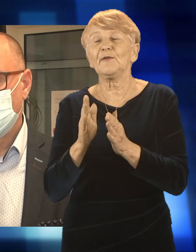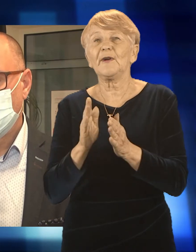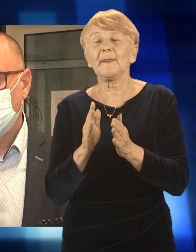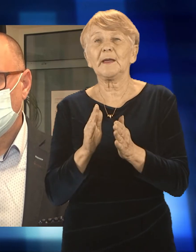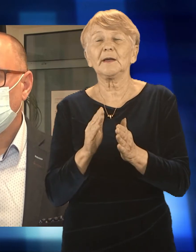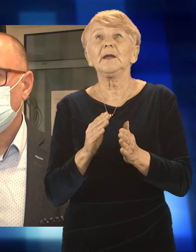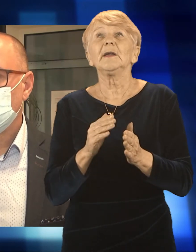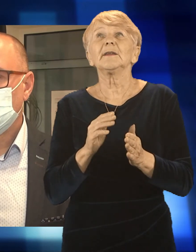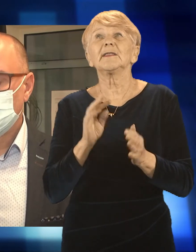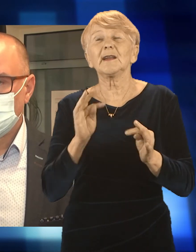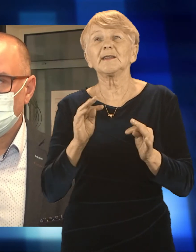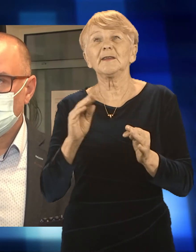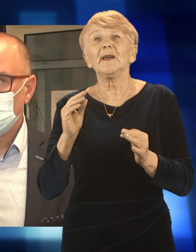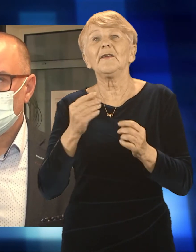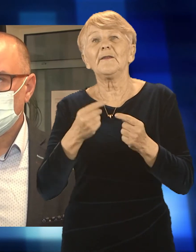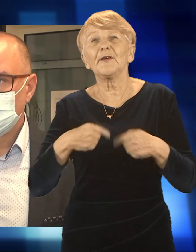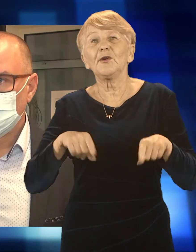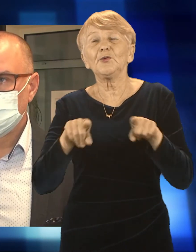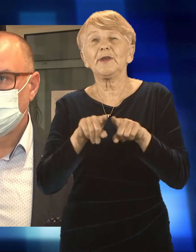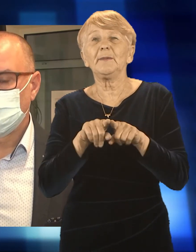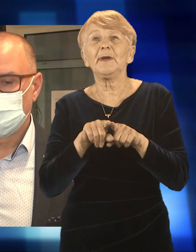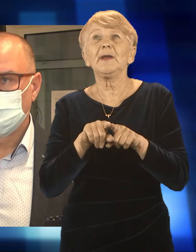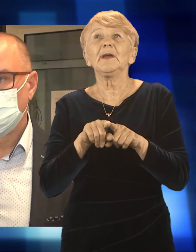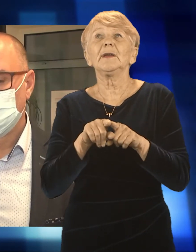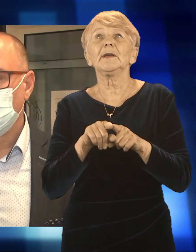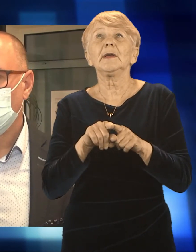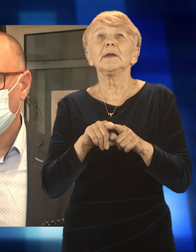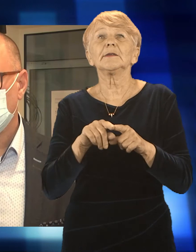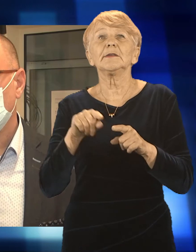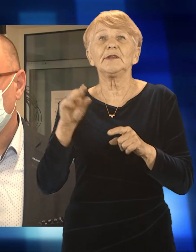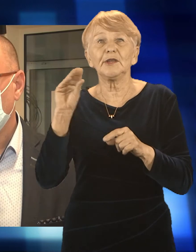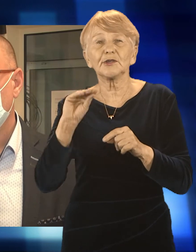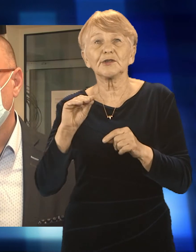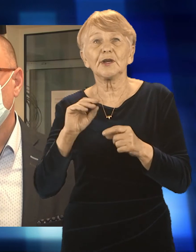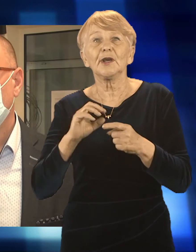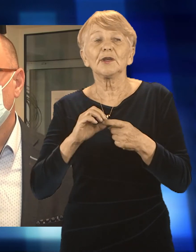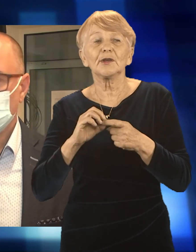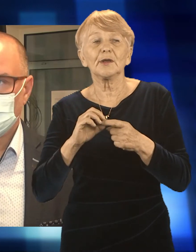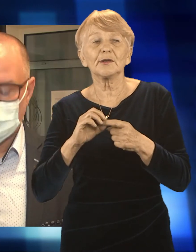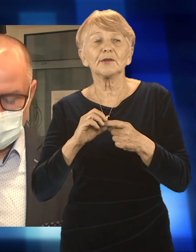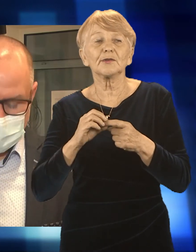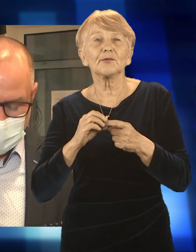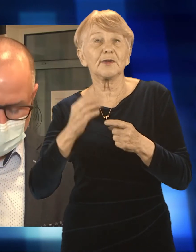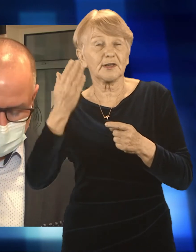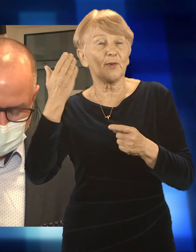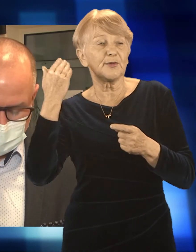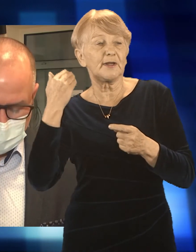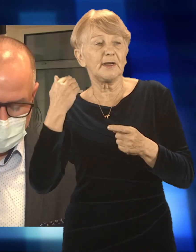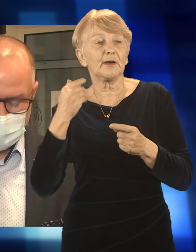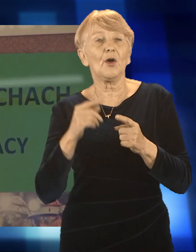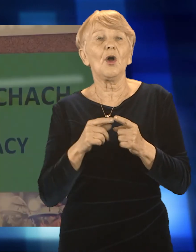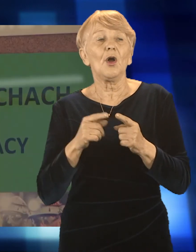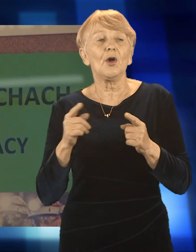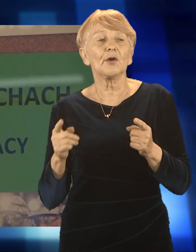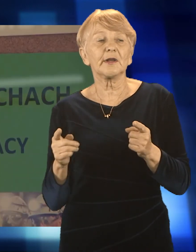dofinansowanie do wynagrodzeń, czy pożyczki, które firmy mogłyby otrzymać, no to jesteśmy jeszcze cały czas